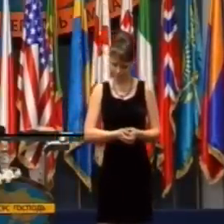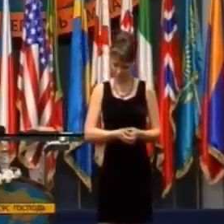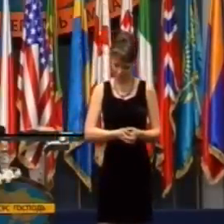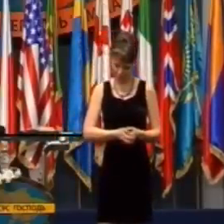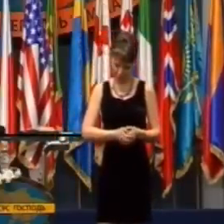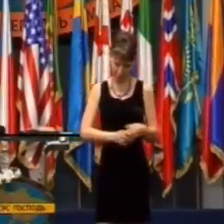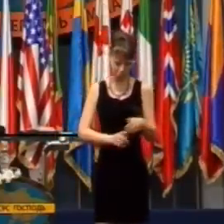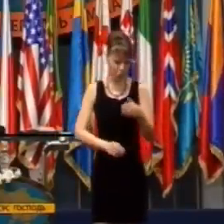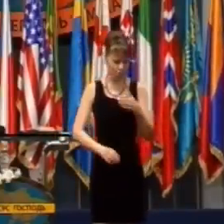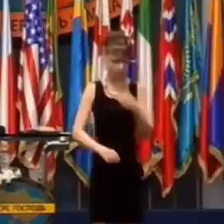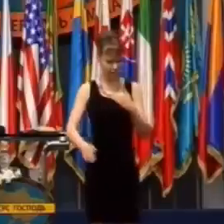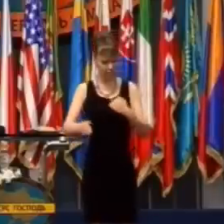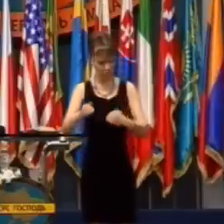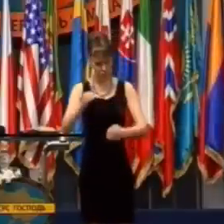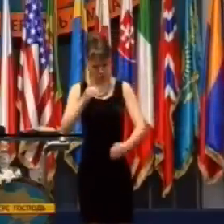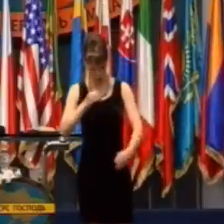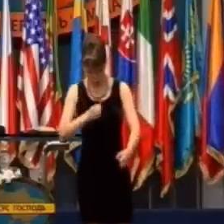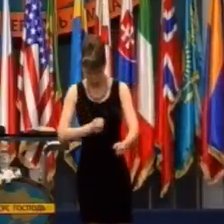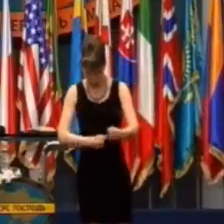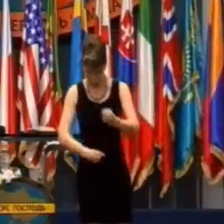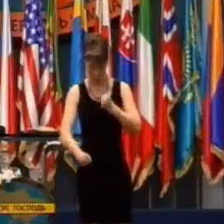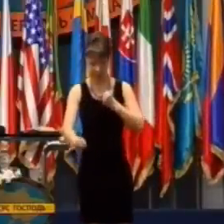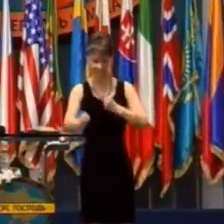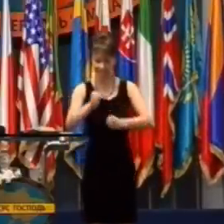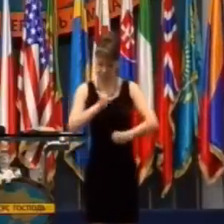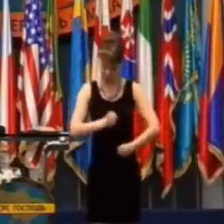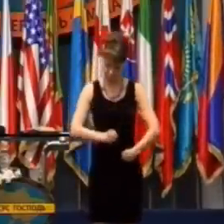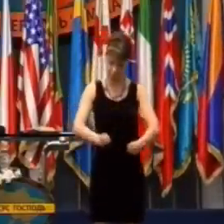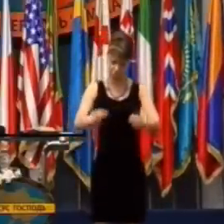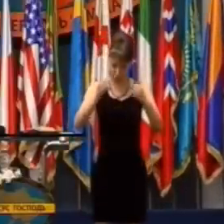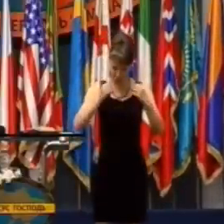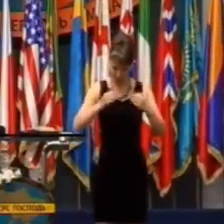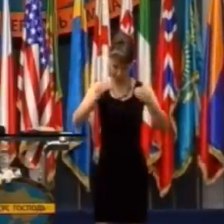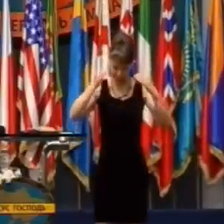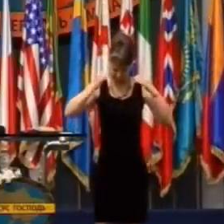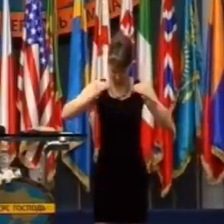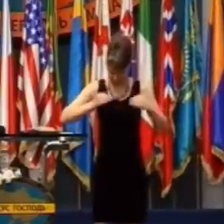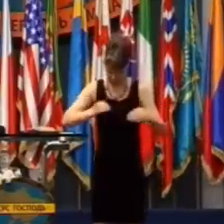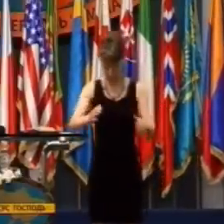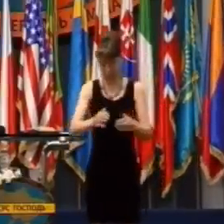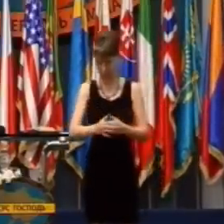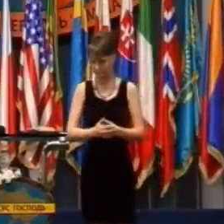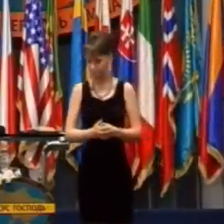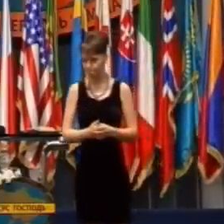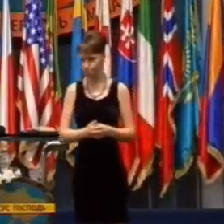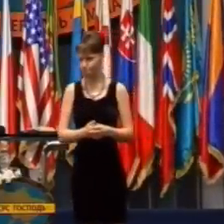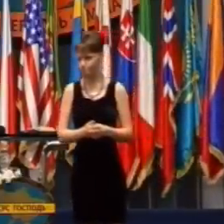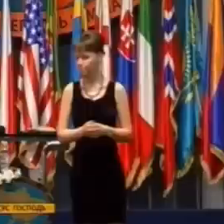a nechať tú moc, ktorá je vo vás, aby začala pracovať.